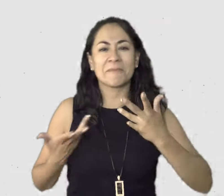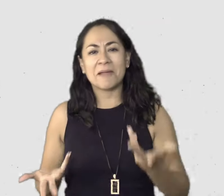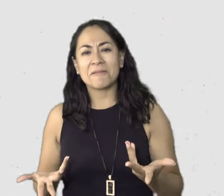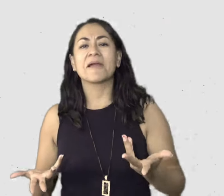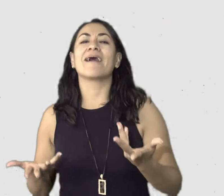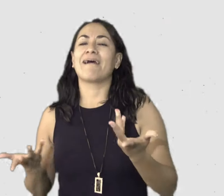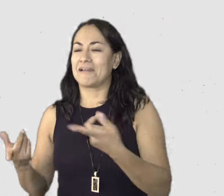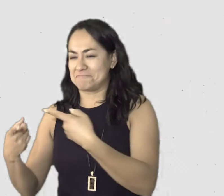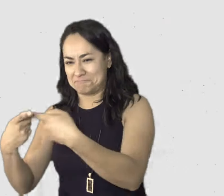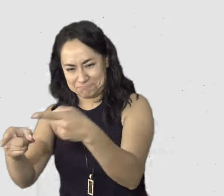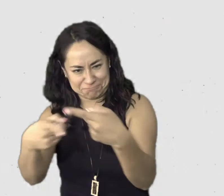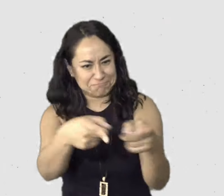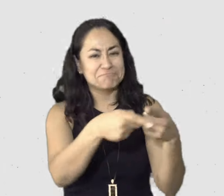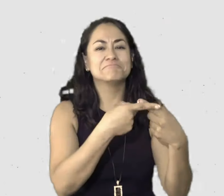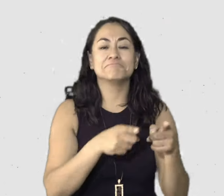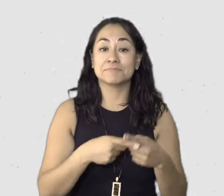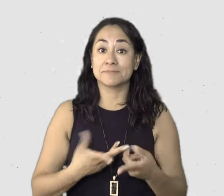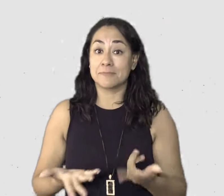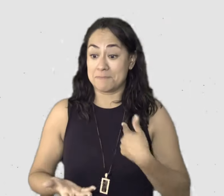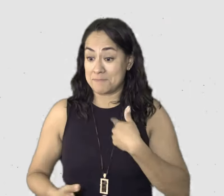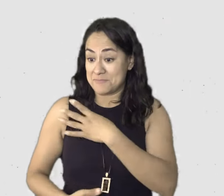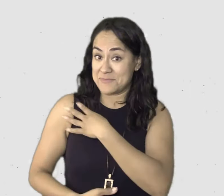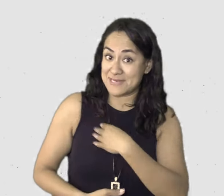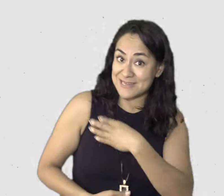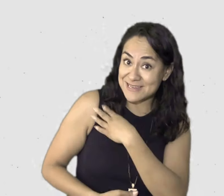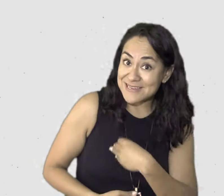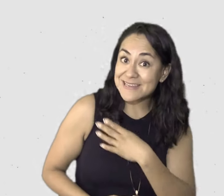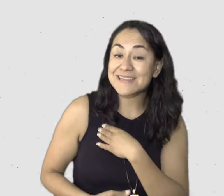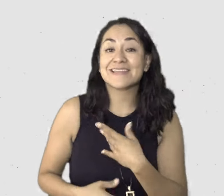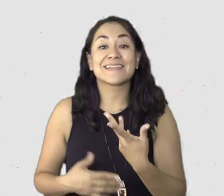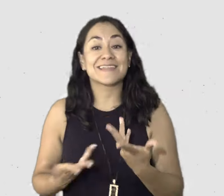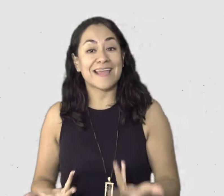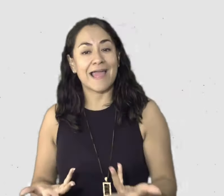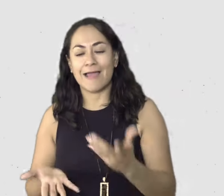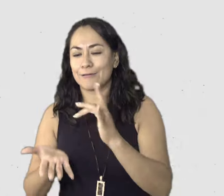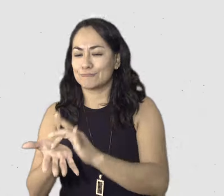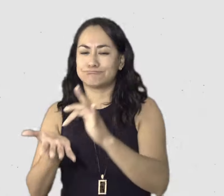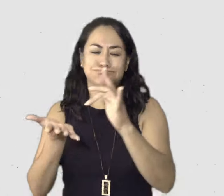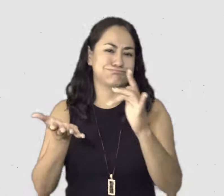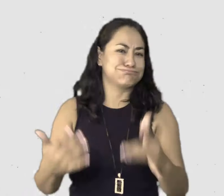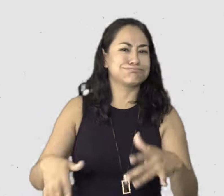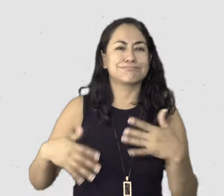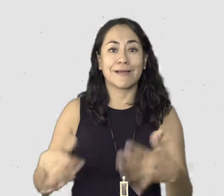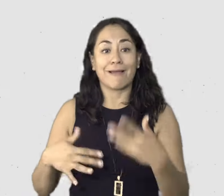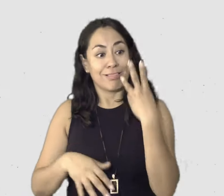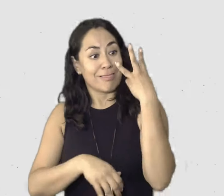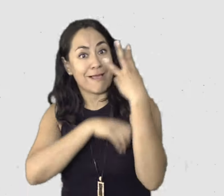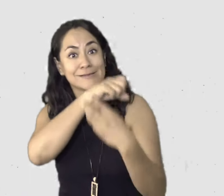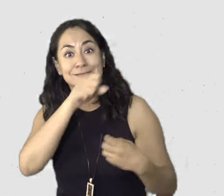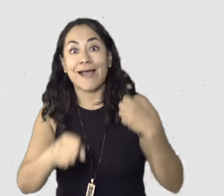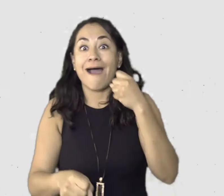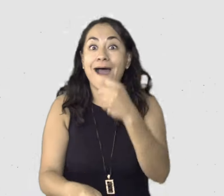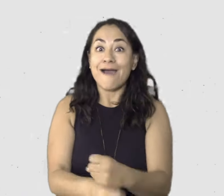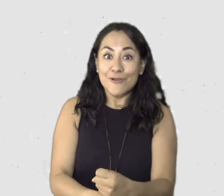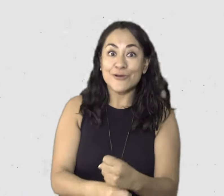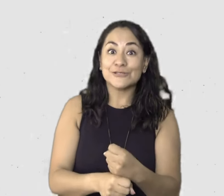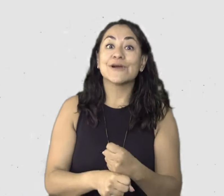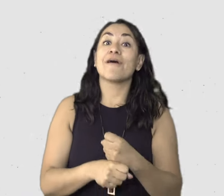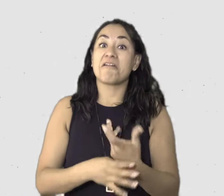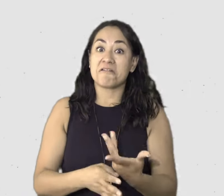Hacerme caso, voltearme a ver. Después de estos primeros años de crisis y locura, ahora sí digo, a ver, bueno, ¿yo qué quiero? ¿Yo qué